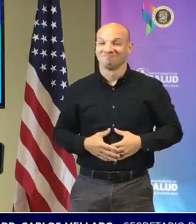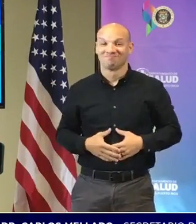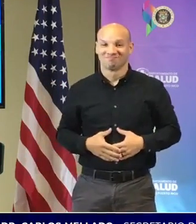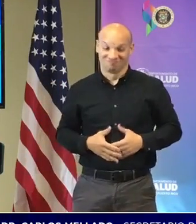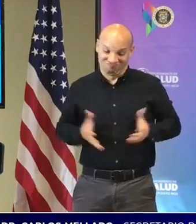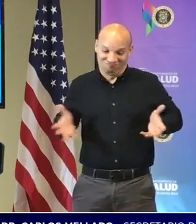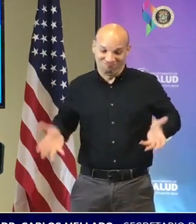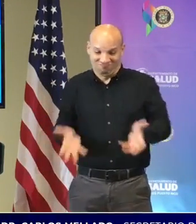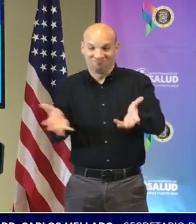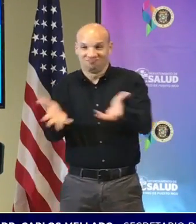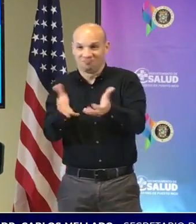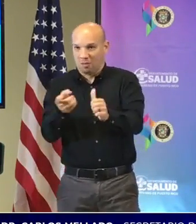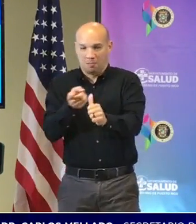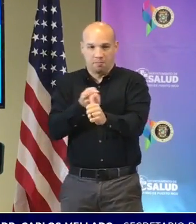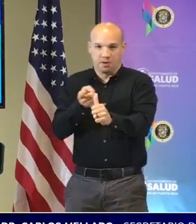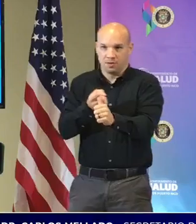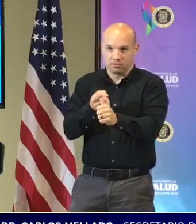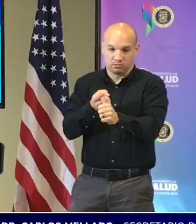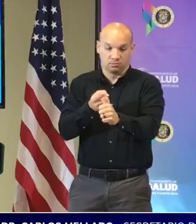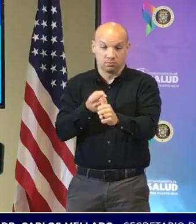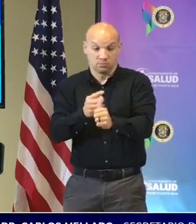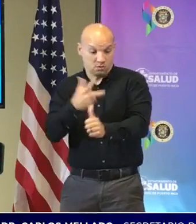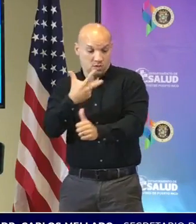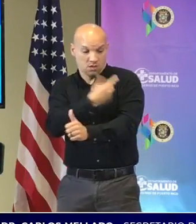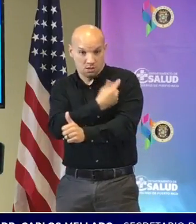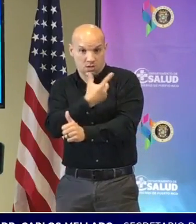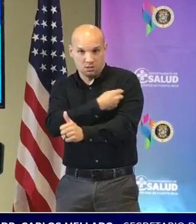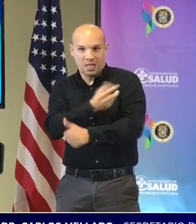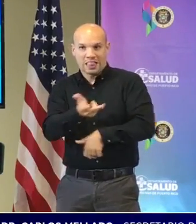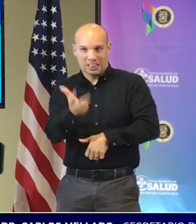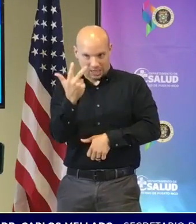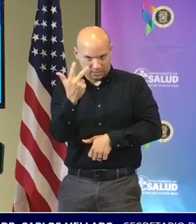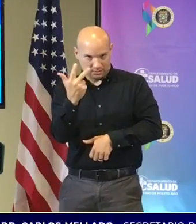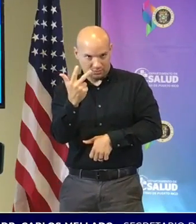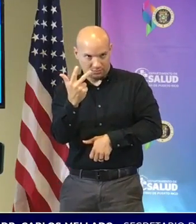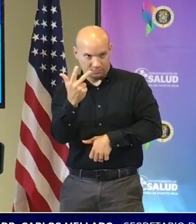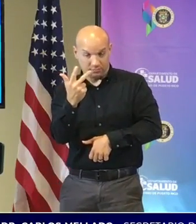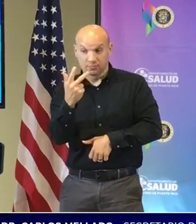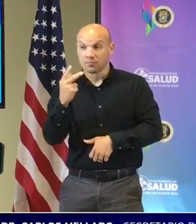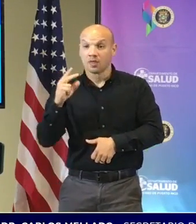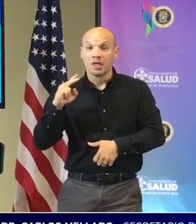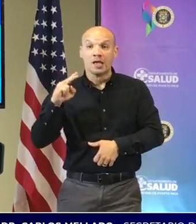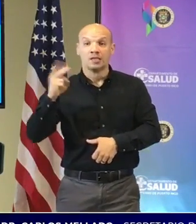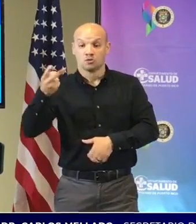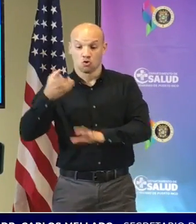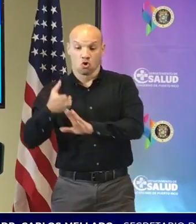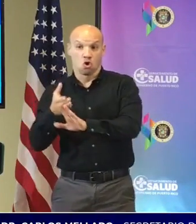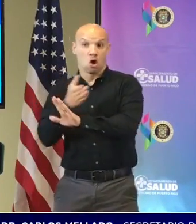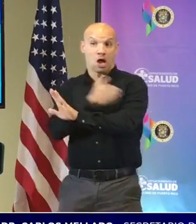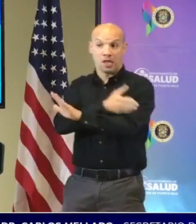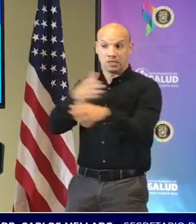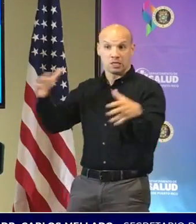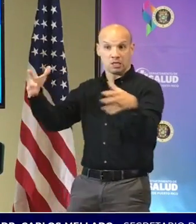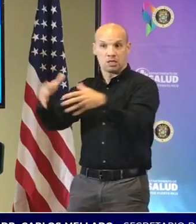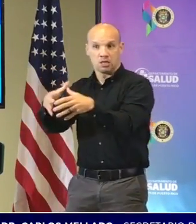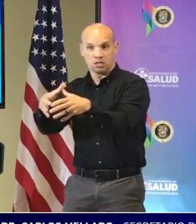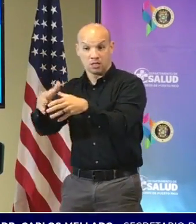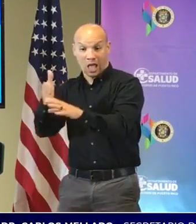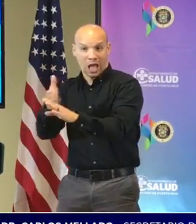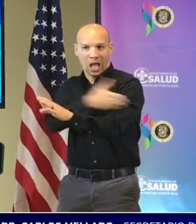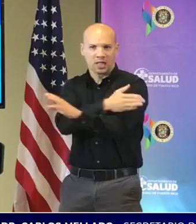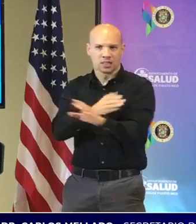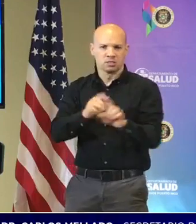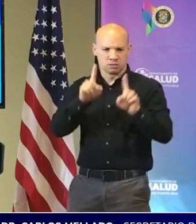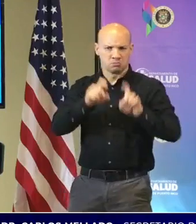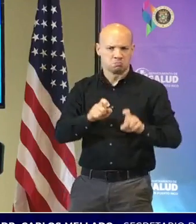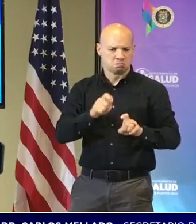primero que todo las tres dosis de la vacuna y segundo si usted va a tener una actividad hágase la prueba antes de ir a la actividad y es más hasta después de hacer la actividad